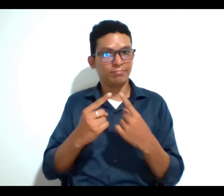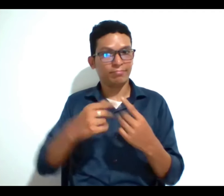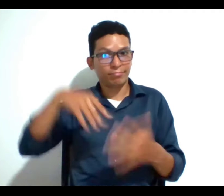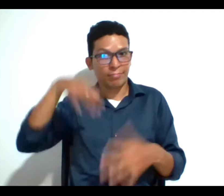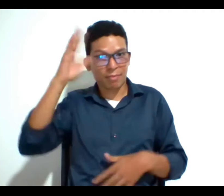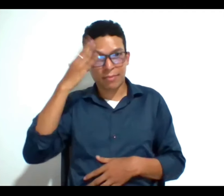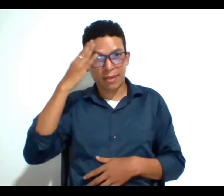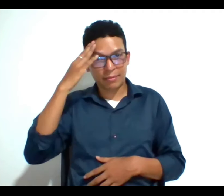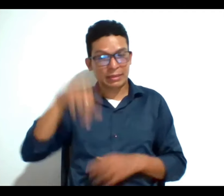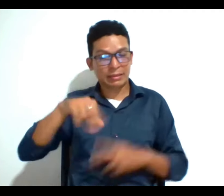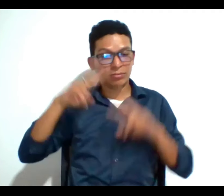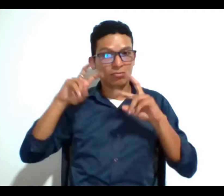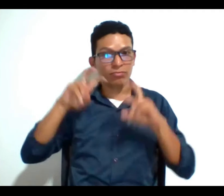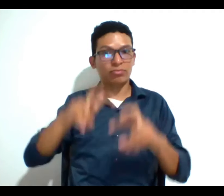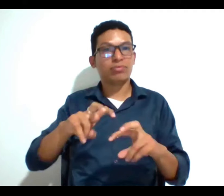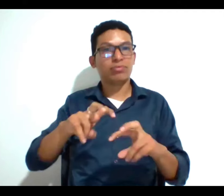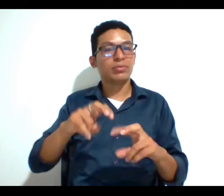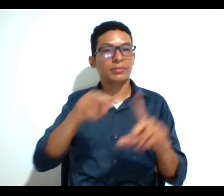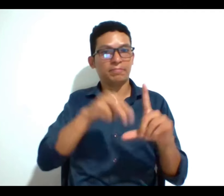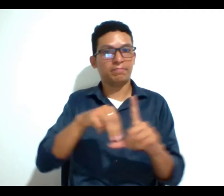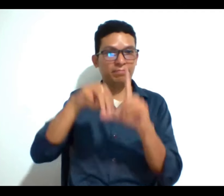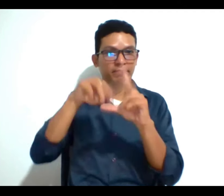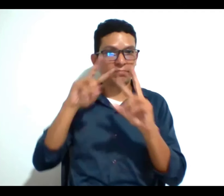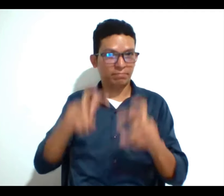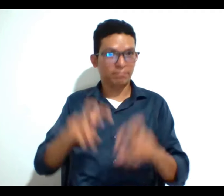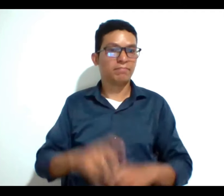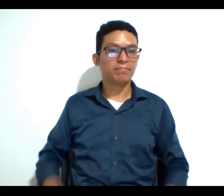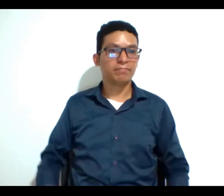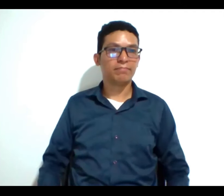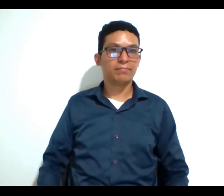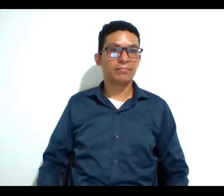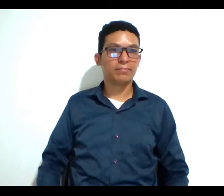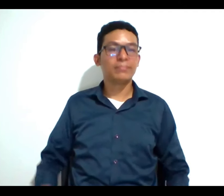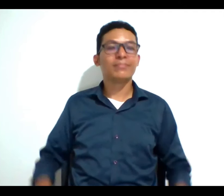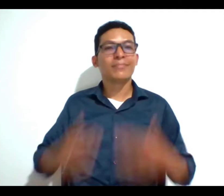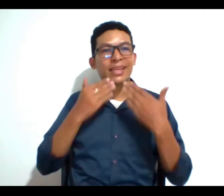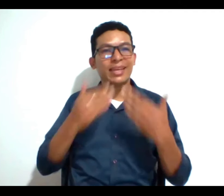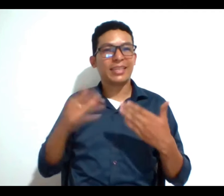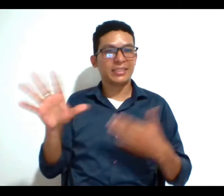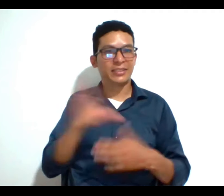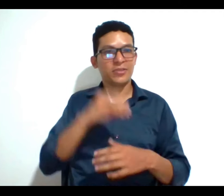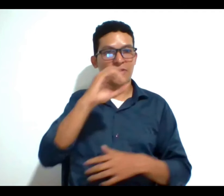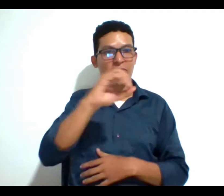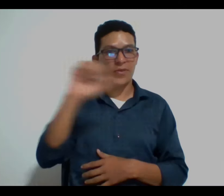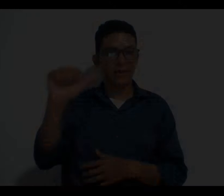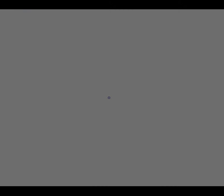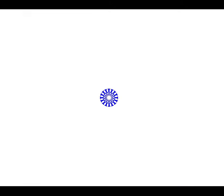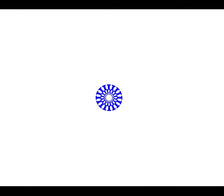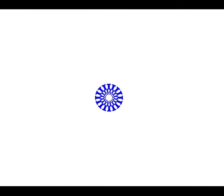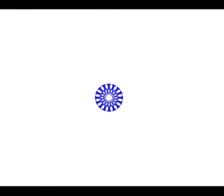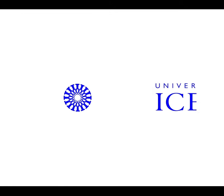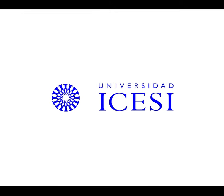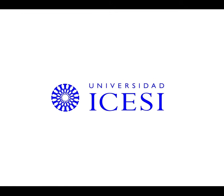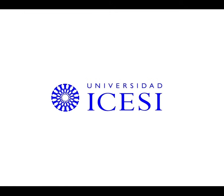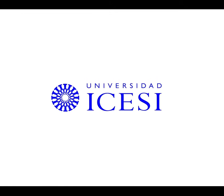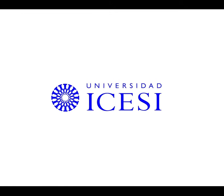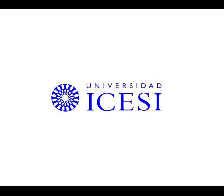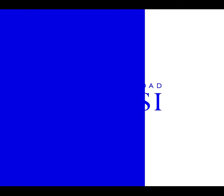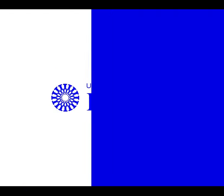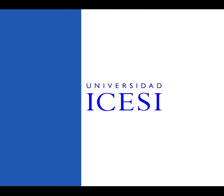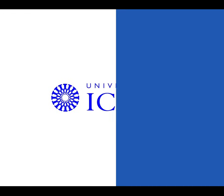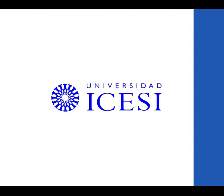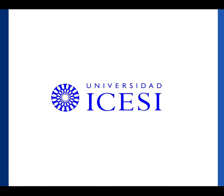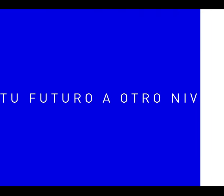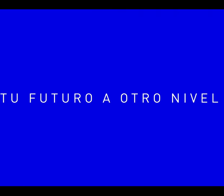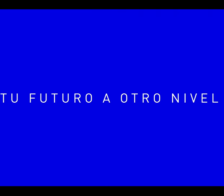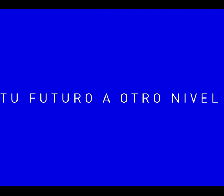marco de la investigación que se realiza en la maestría muchas gracias a todos y todas feliz noche ¡Gracias! ¡Gracias!